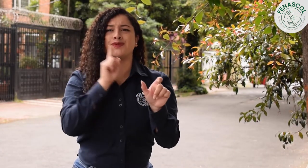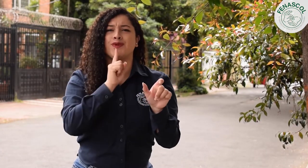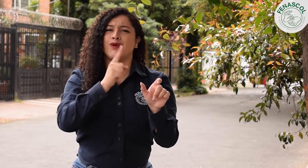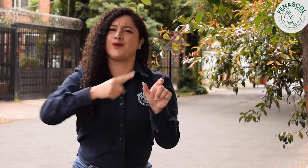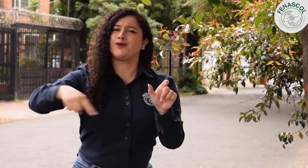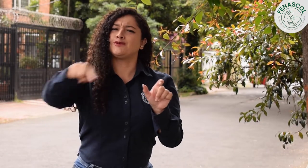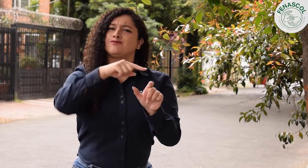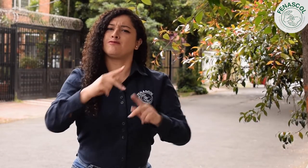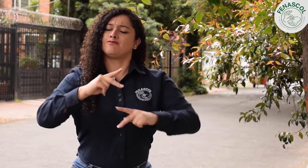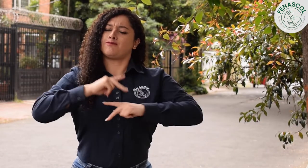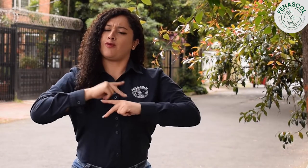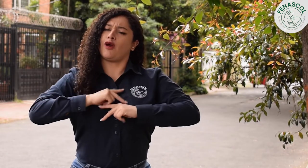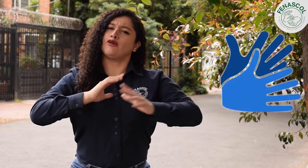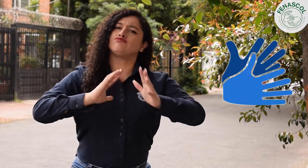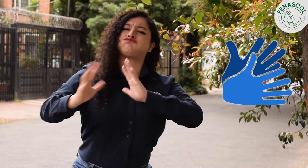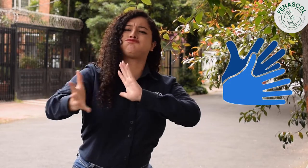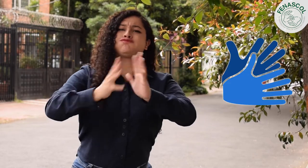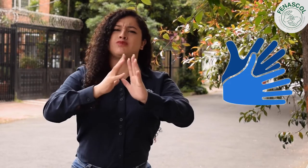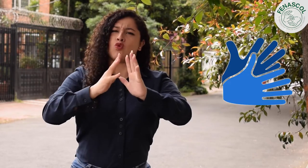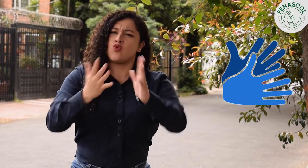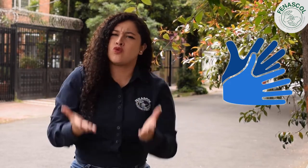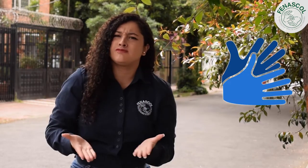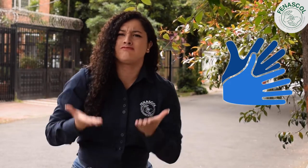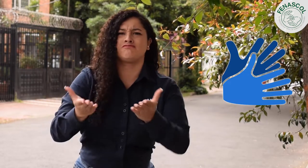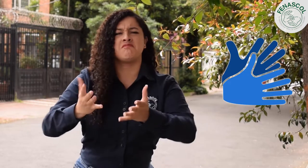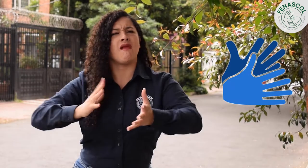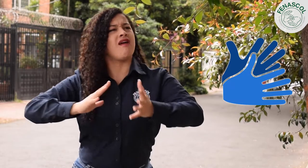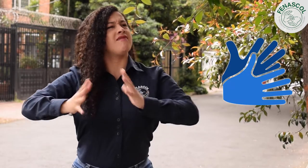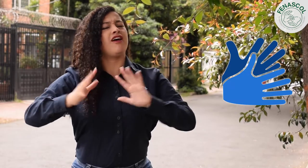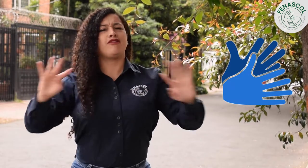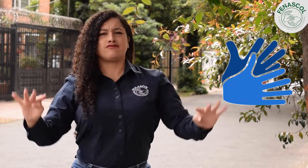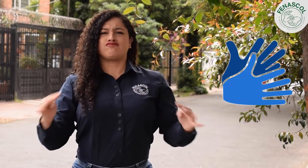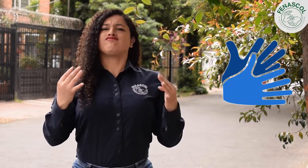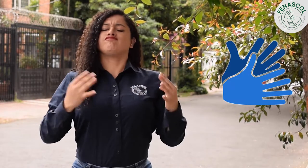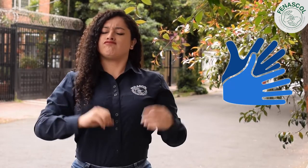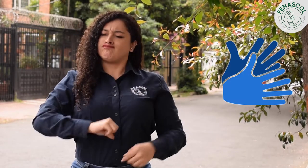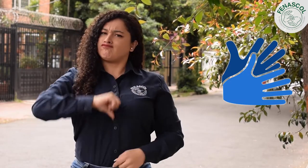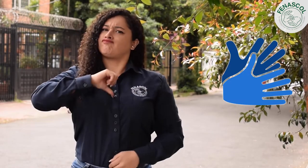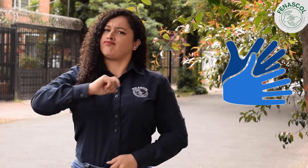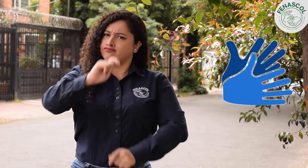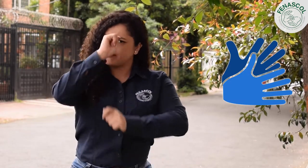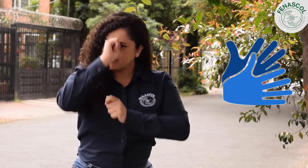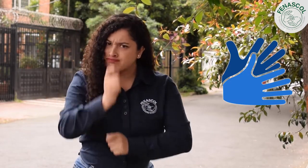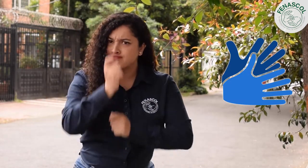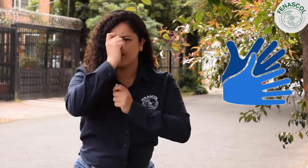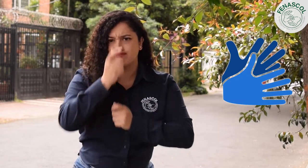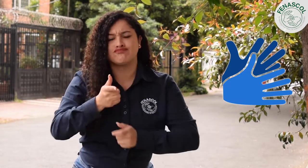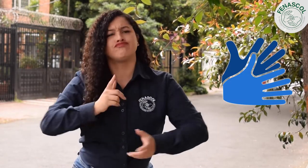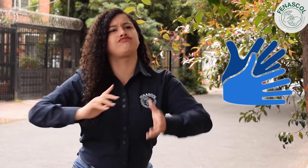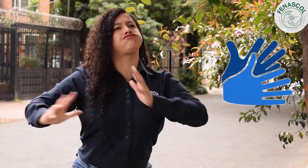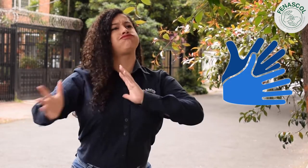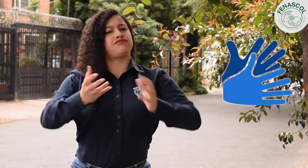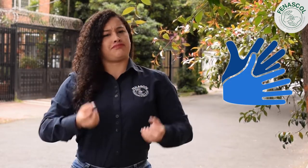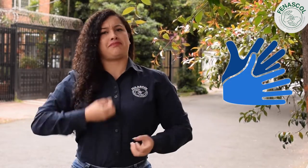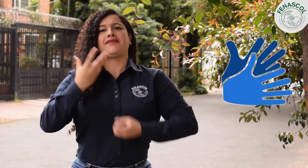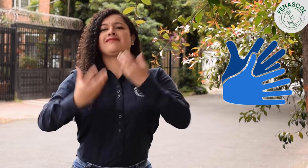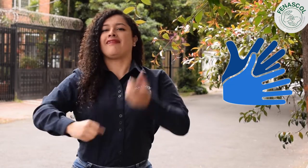orgullo, a todos los sordos del país para que visibilicemos cada vez más nuestra lengua, reivindicando nuestro